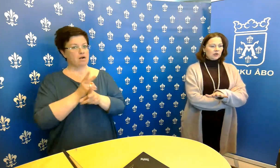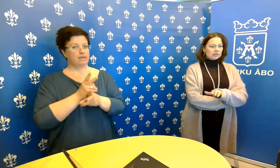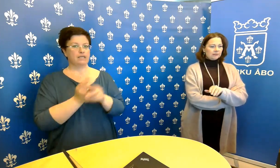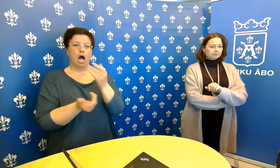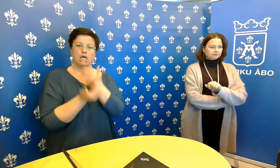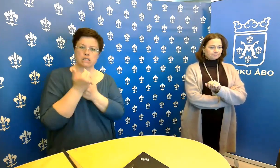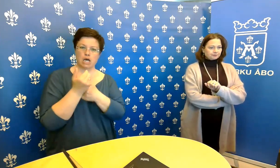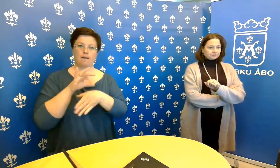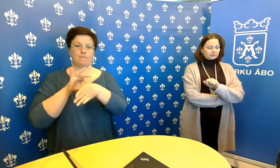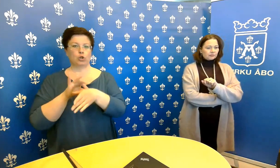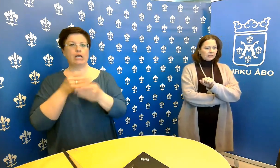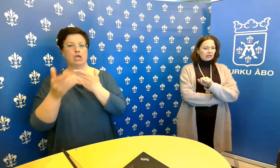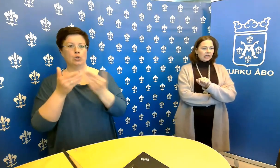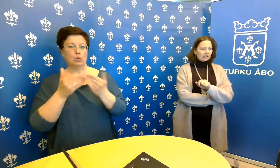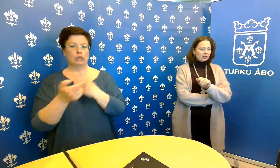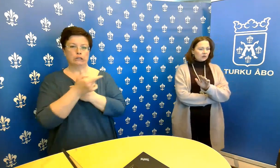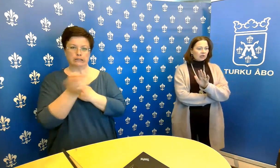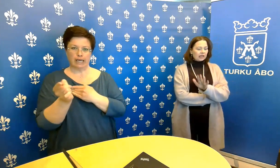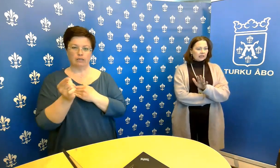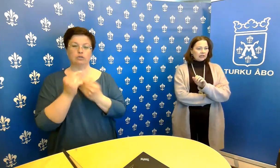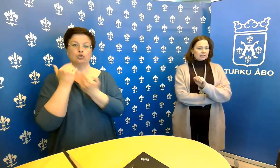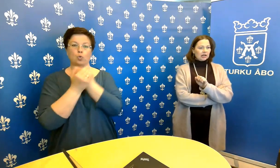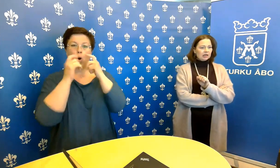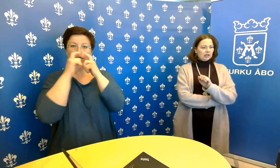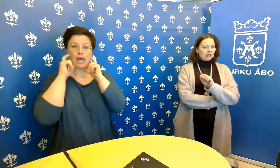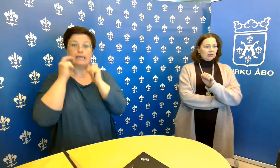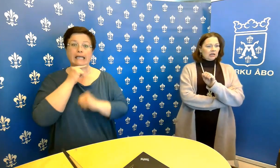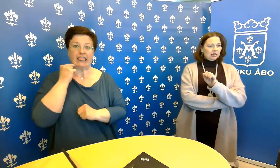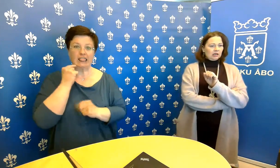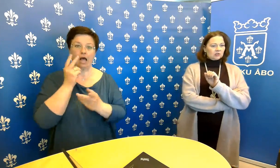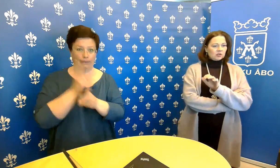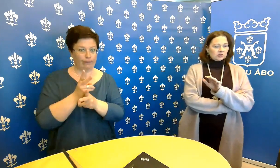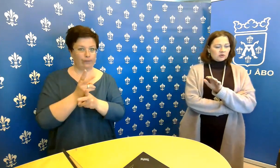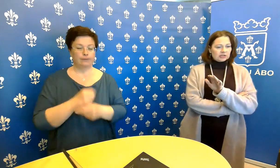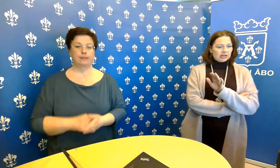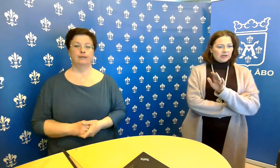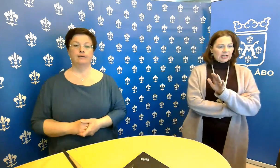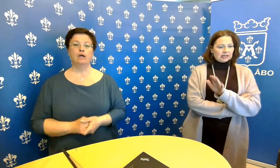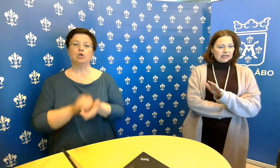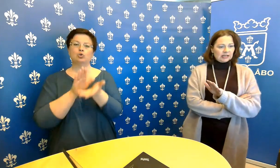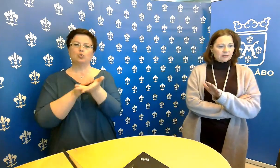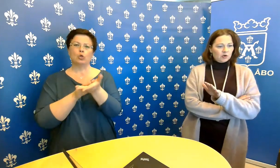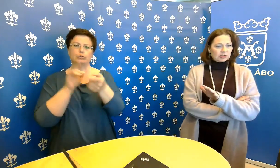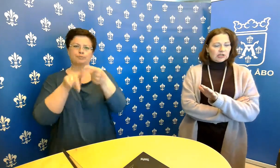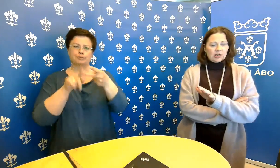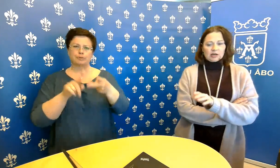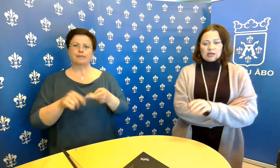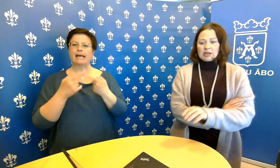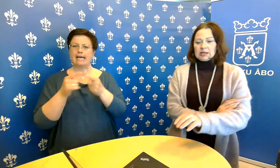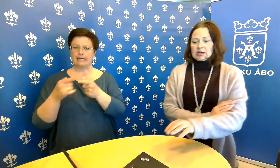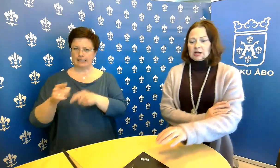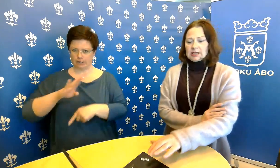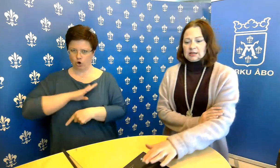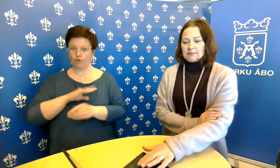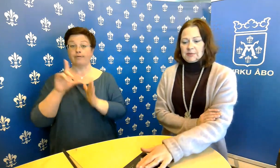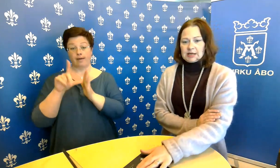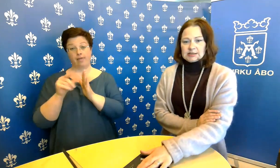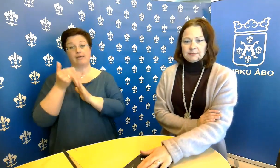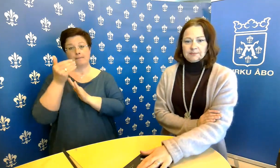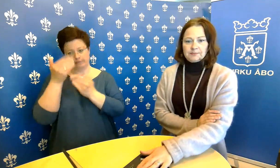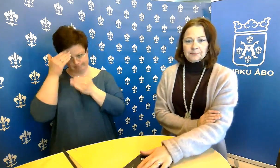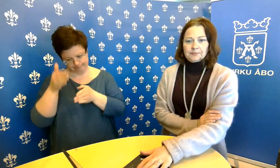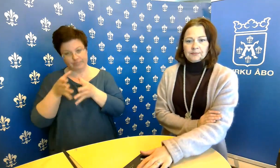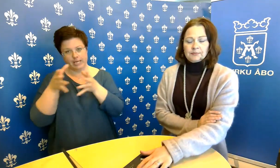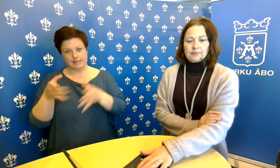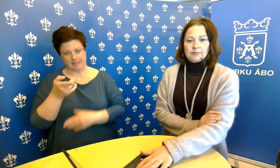potilastyössä. Näihin on hiukan erilaisia suosituksia ja mennään niihinkin myöskin ihan hetken